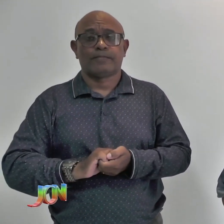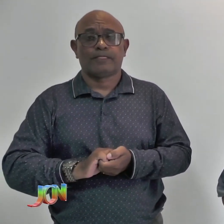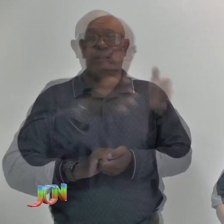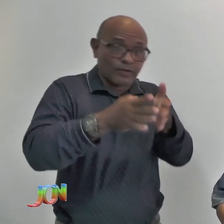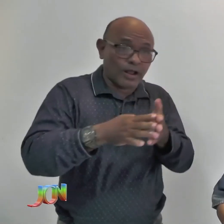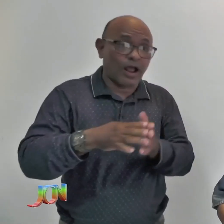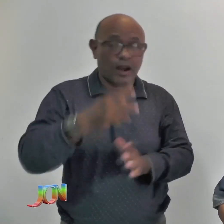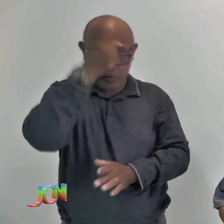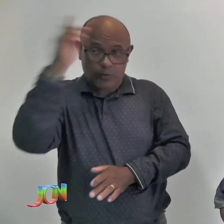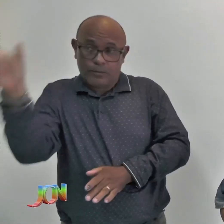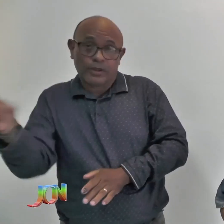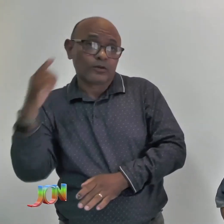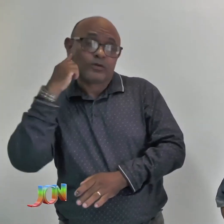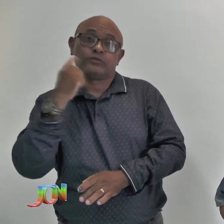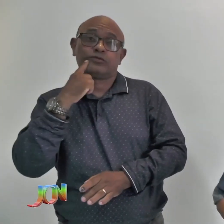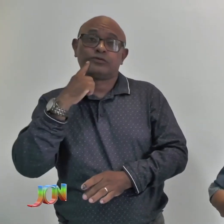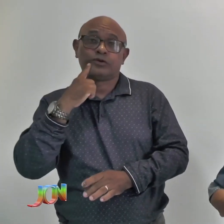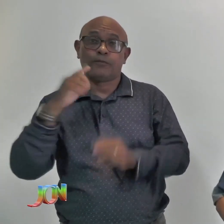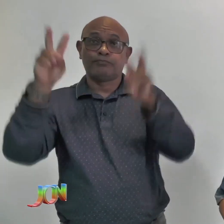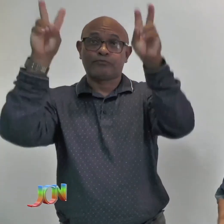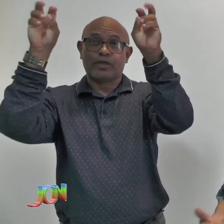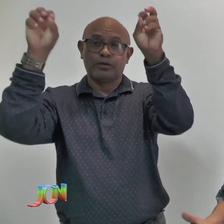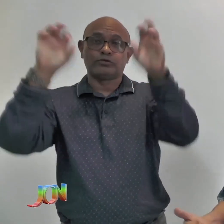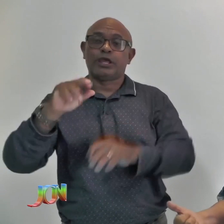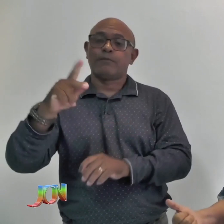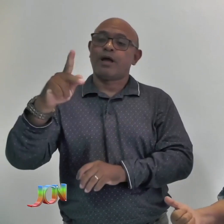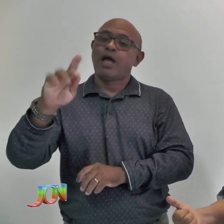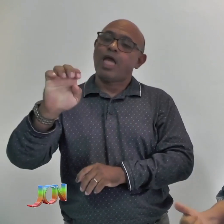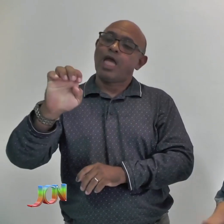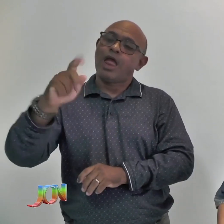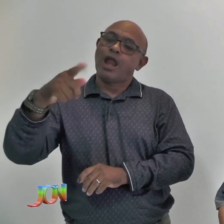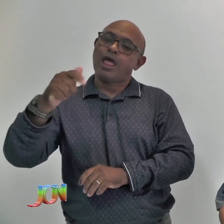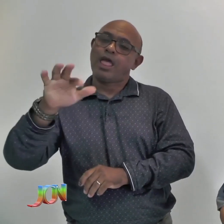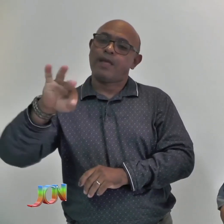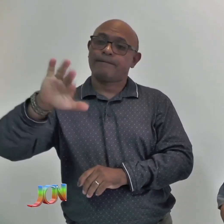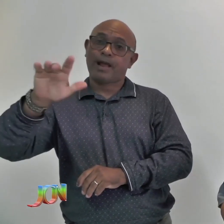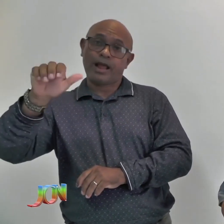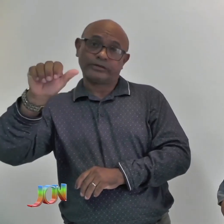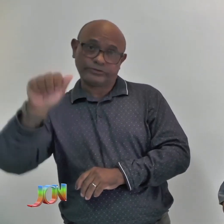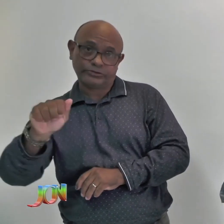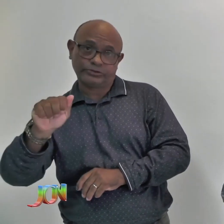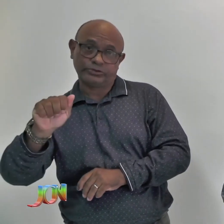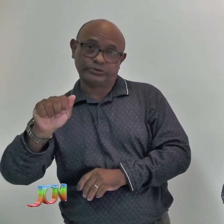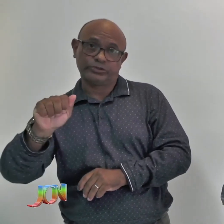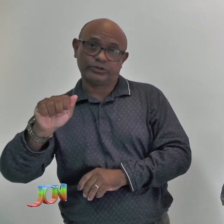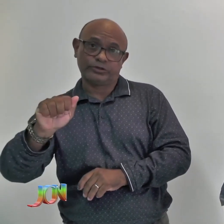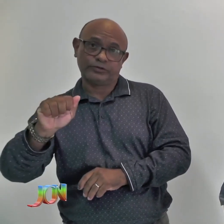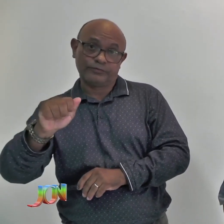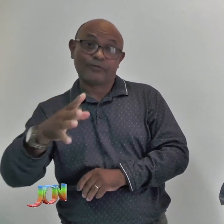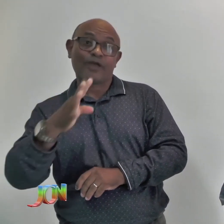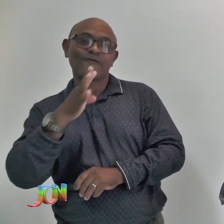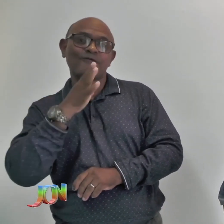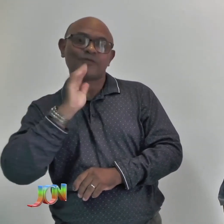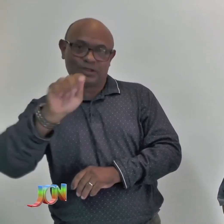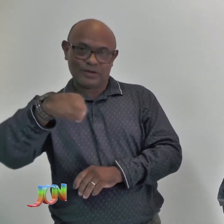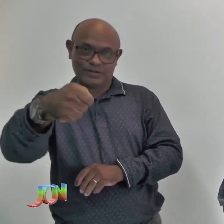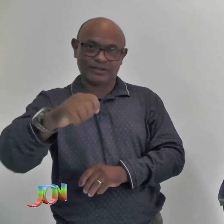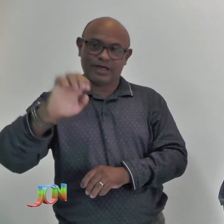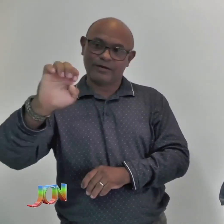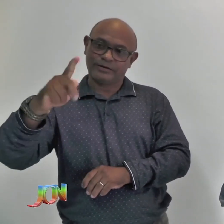E o tema desse ano é empatia. Vamos conhecer o sinal de empatia?